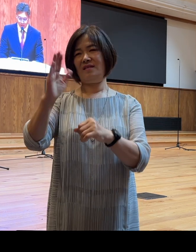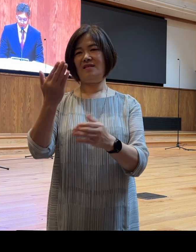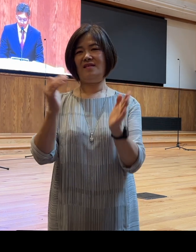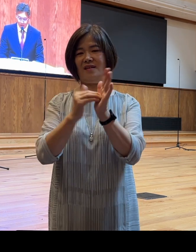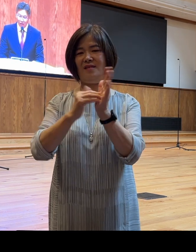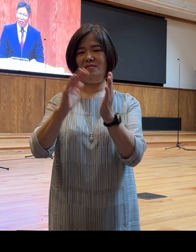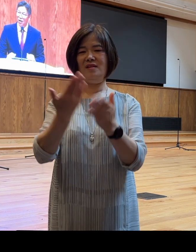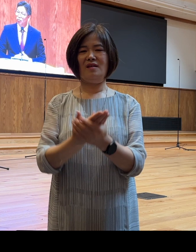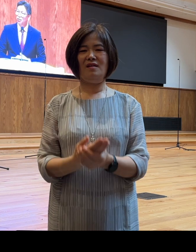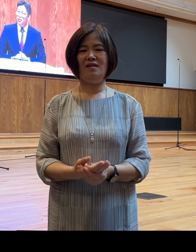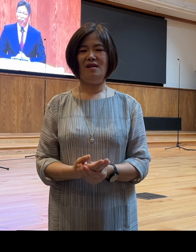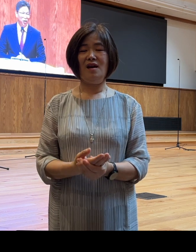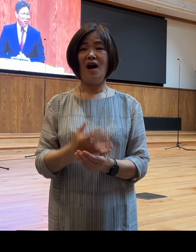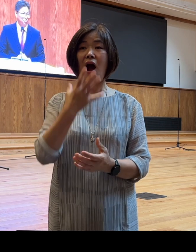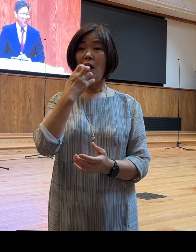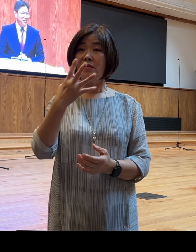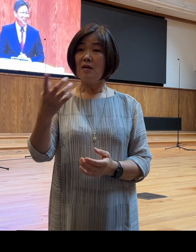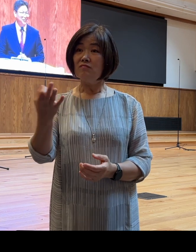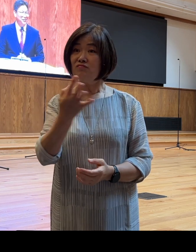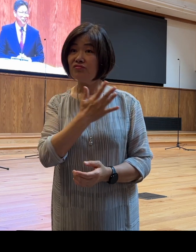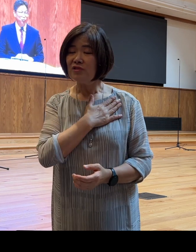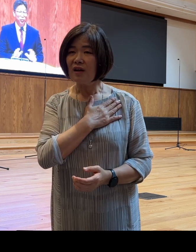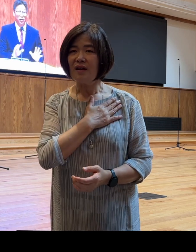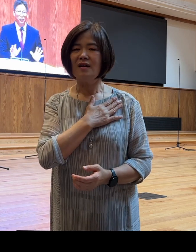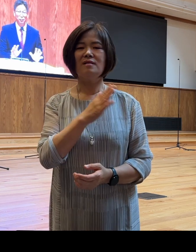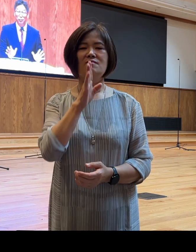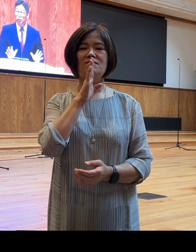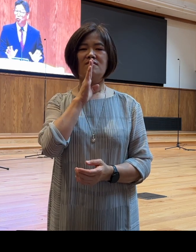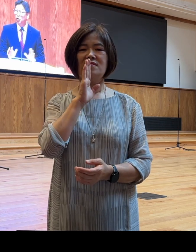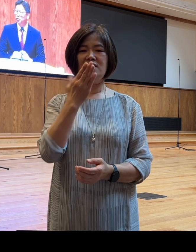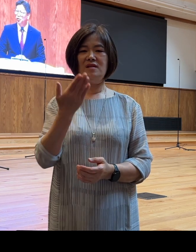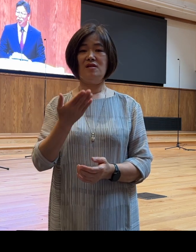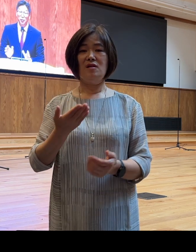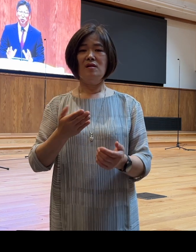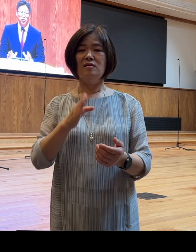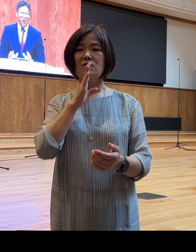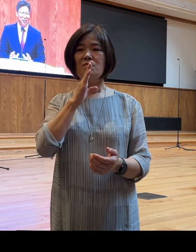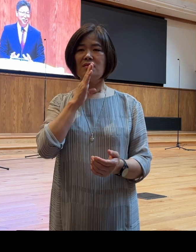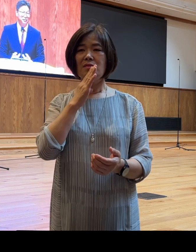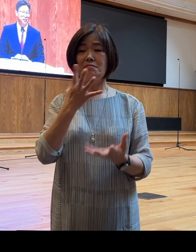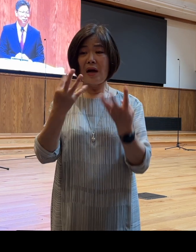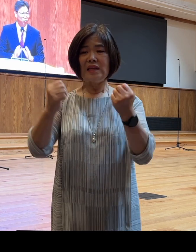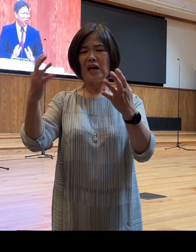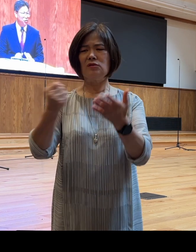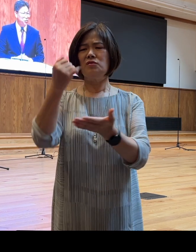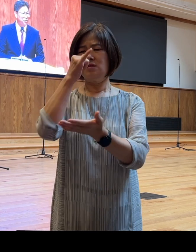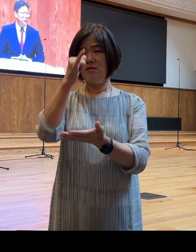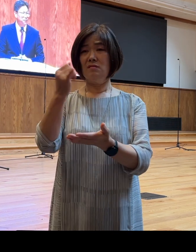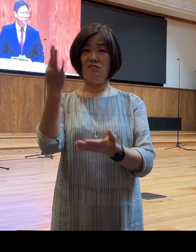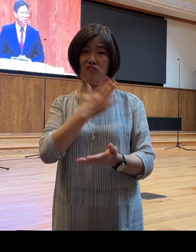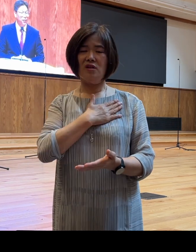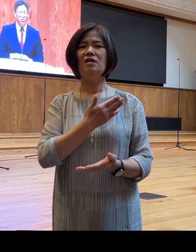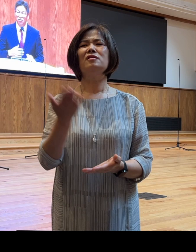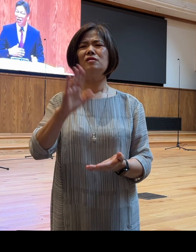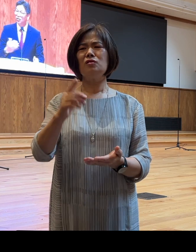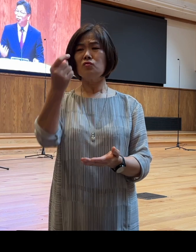여러분 아브라함이 부자였습니다 줄 게 없어서 그것만 준 게 아니에요 부자였어요 그런데 그 아들을 보낼 때